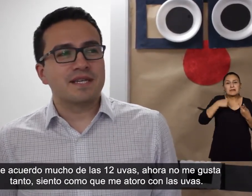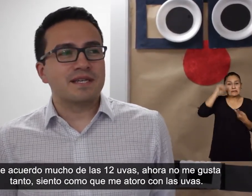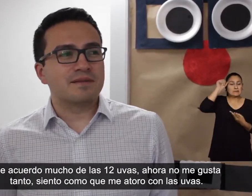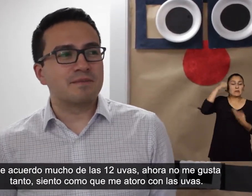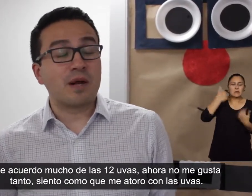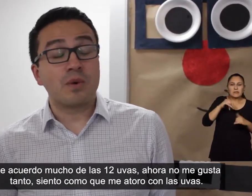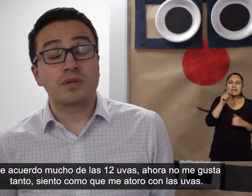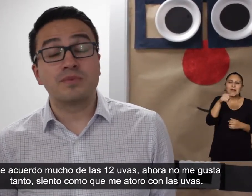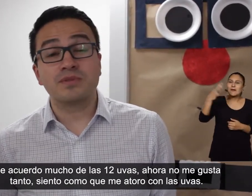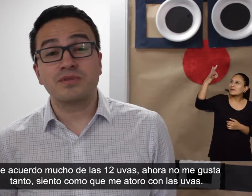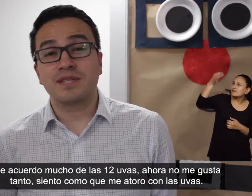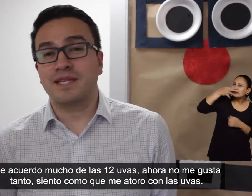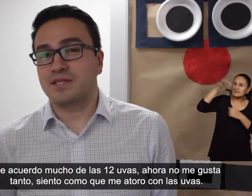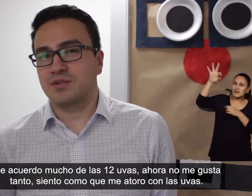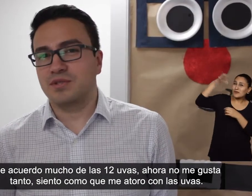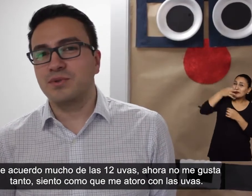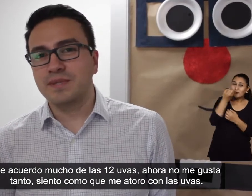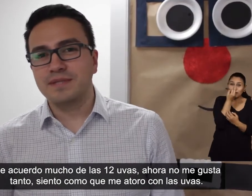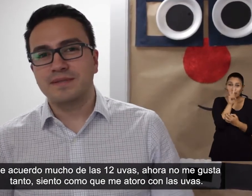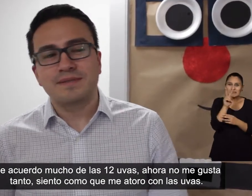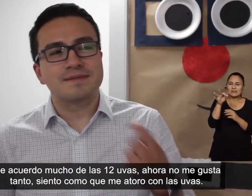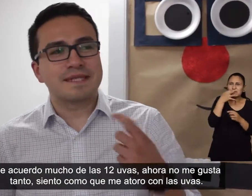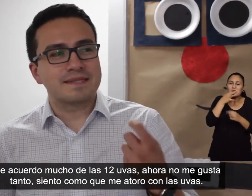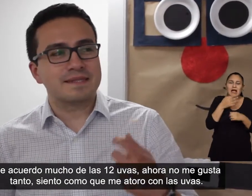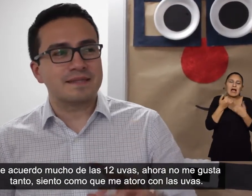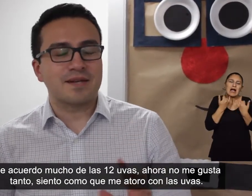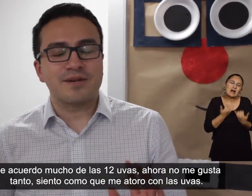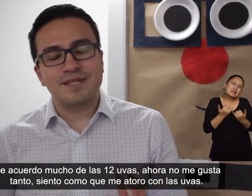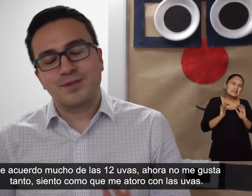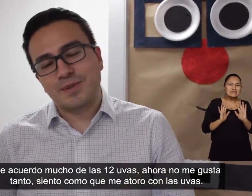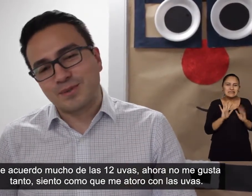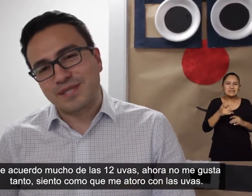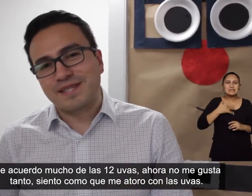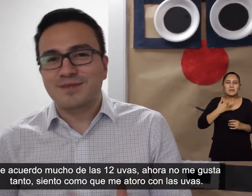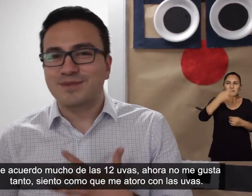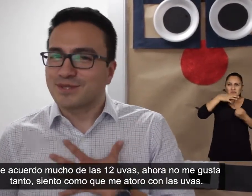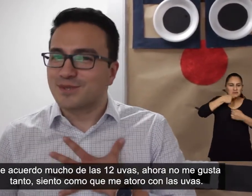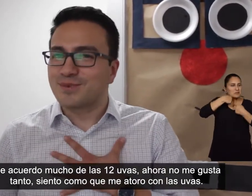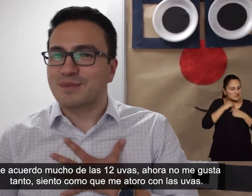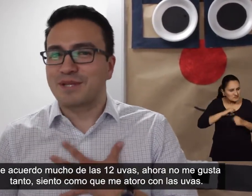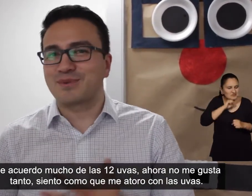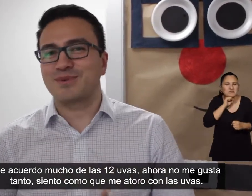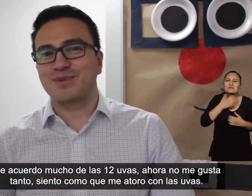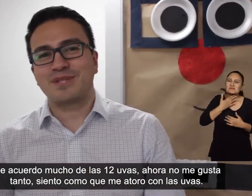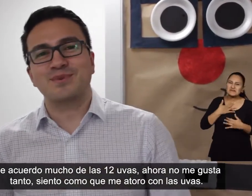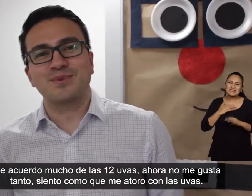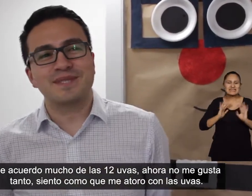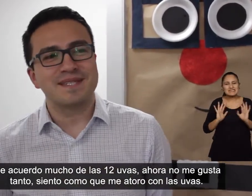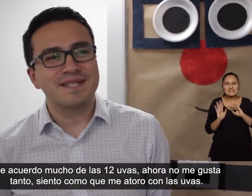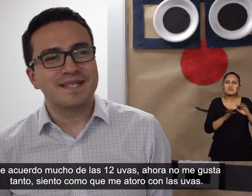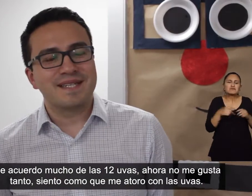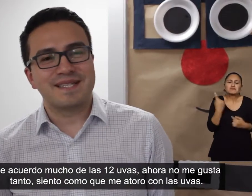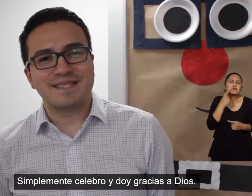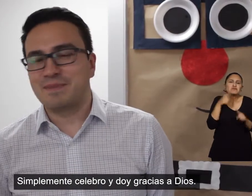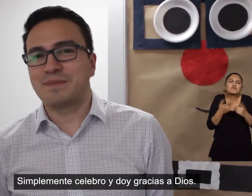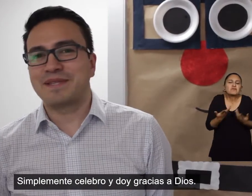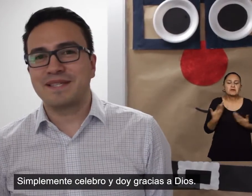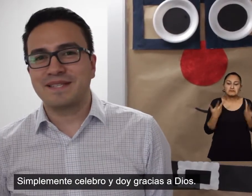Me acuerdo mucho del de las 12 uvas. Ahora no me gusta tanto, siento como que me atoro con las uvas. Simplemente